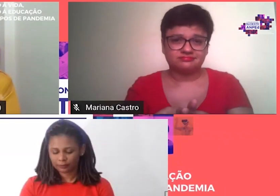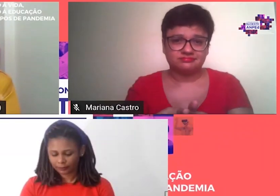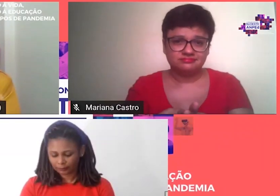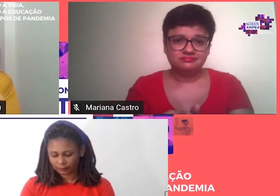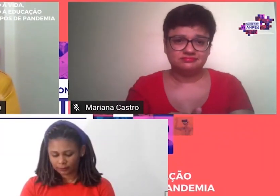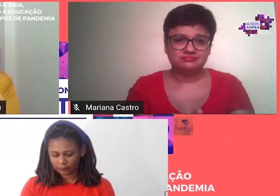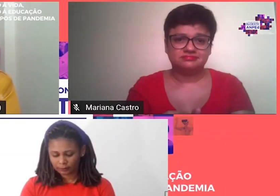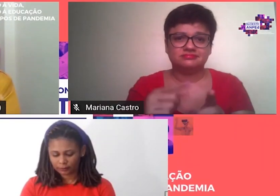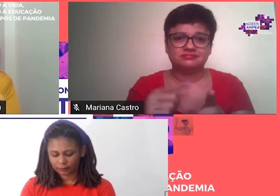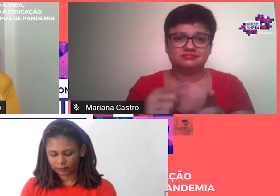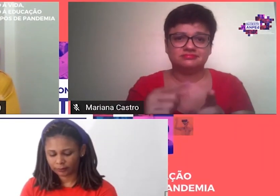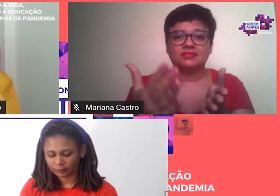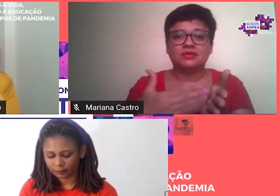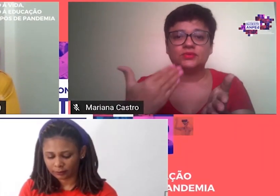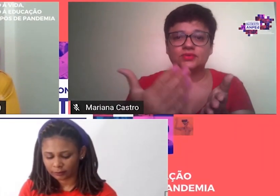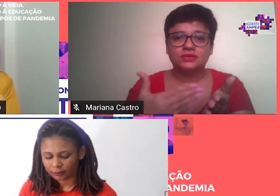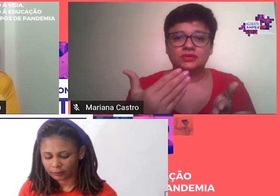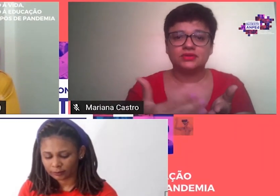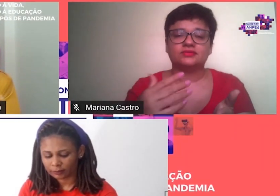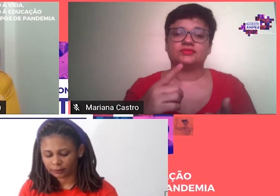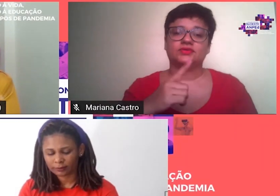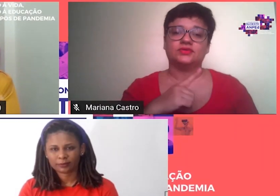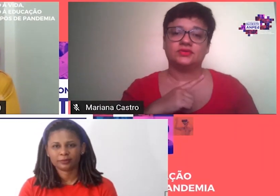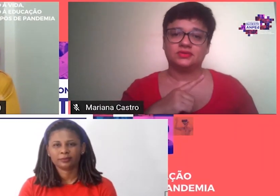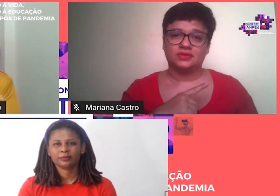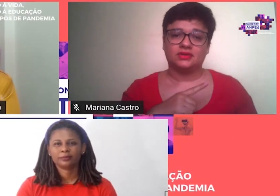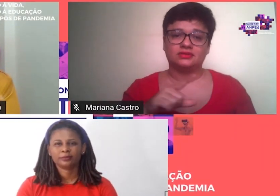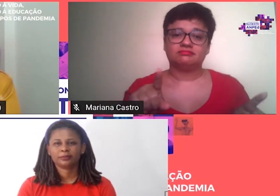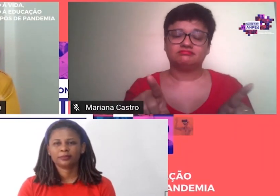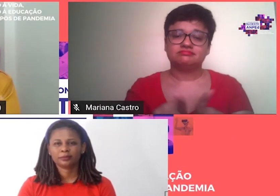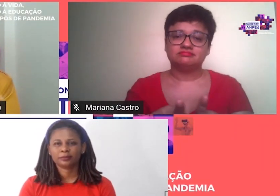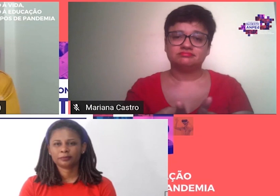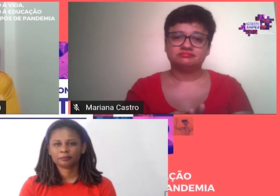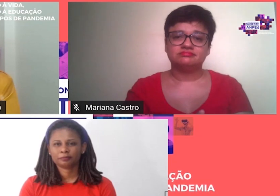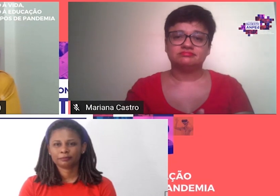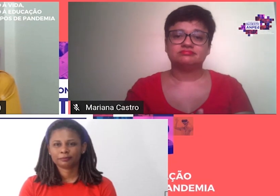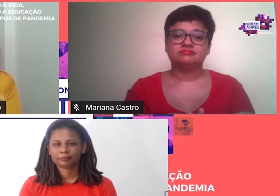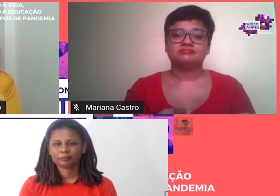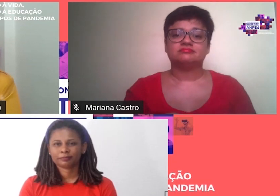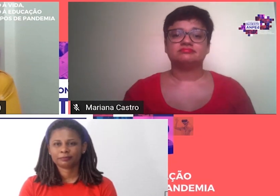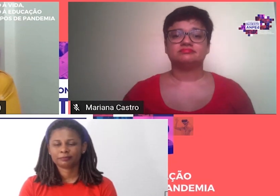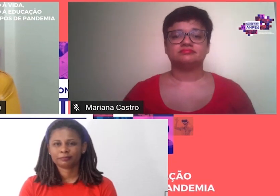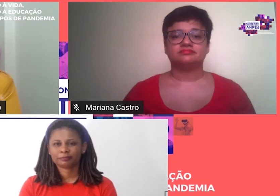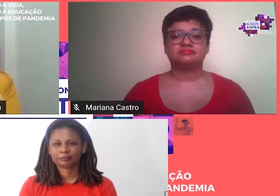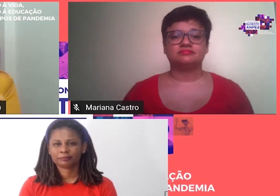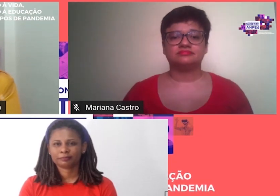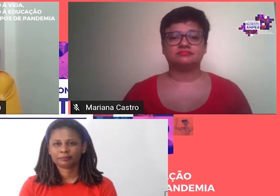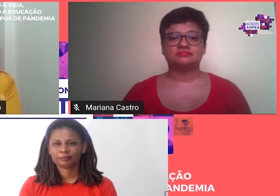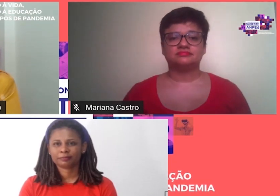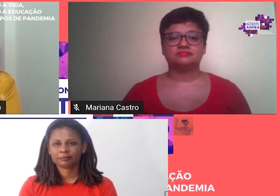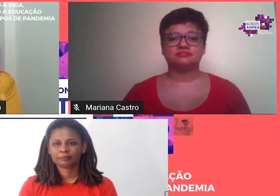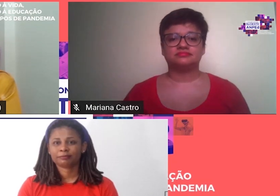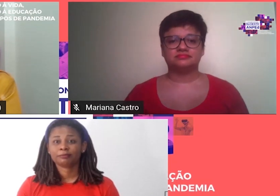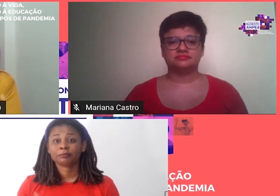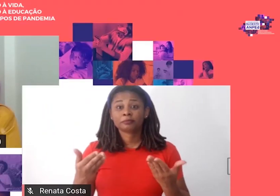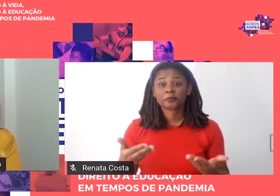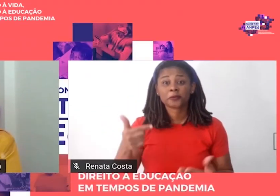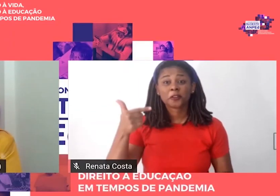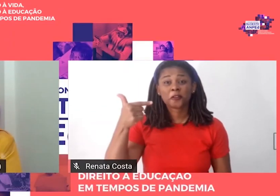Essa E teve teve Com isso Também Uma edição Comemorativa Dos seus 25 anos